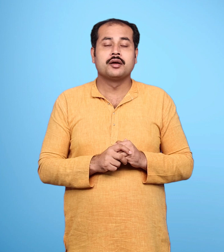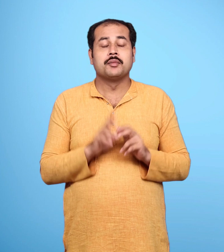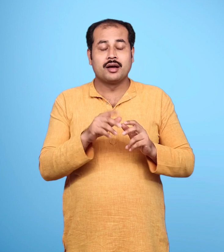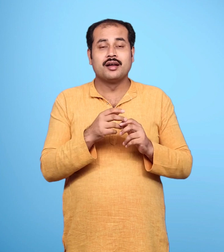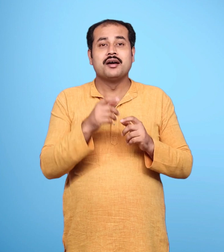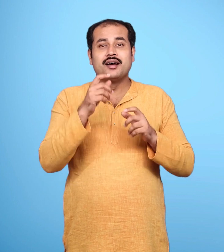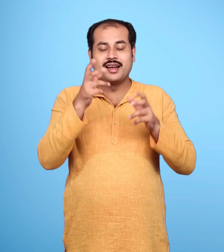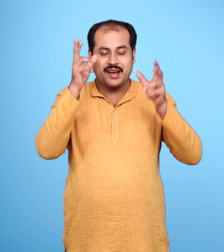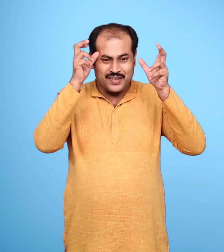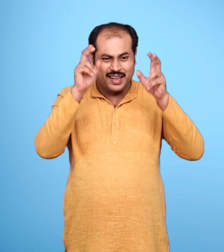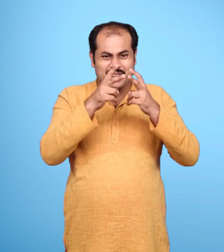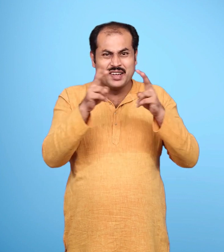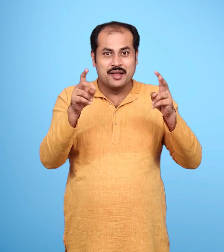पहरा कड़ा कर दिया गया